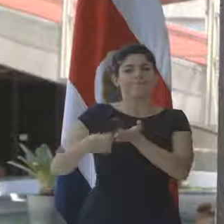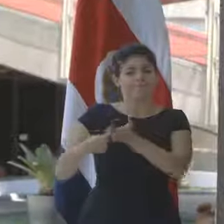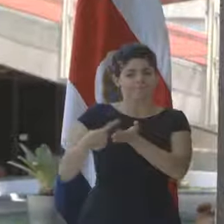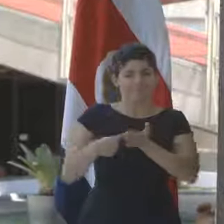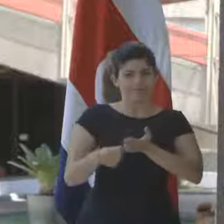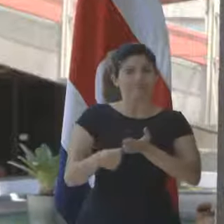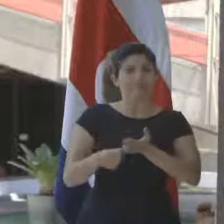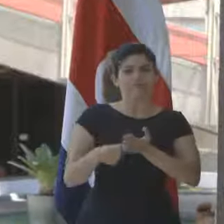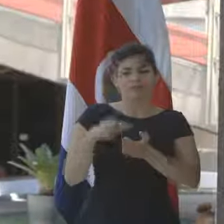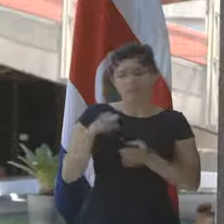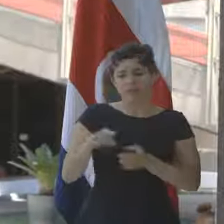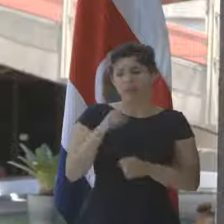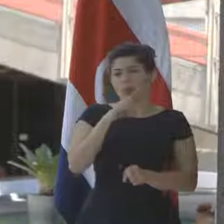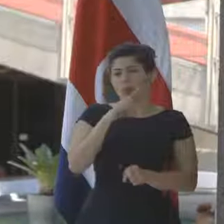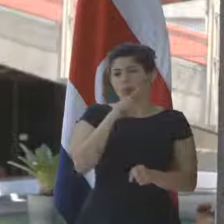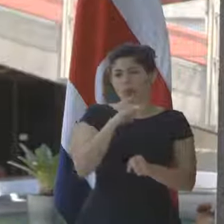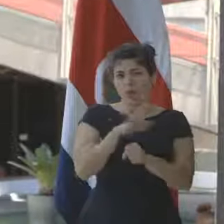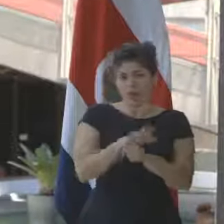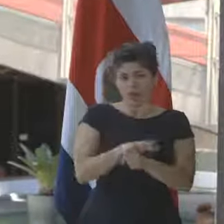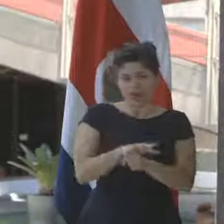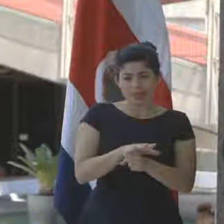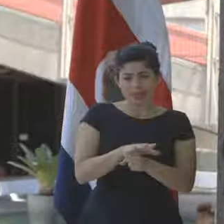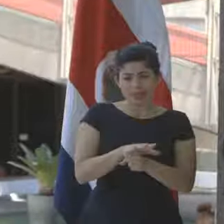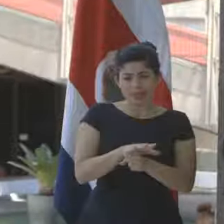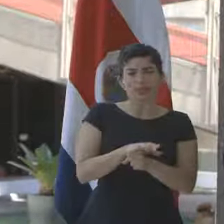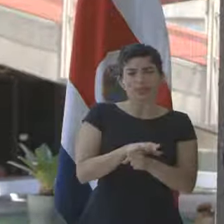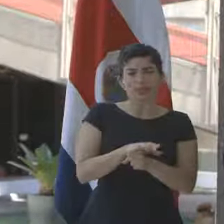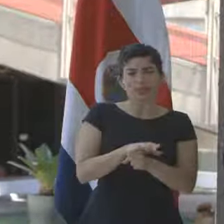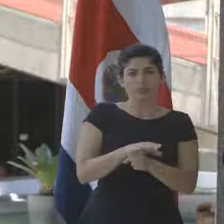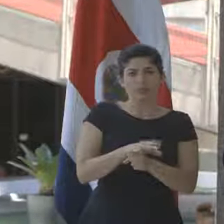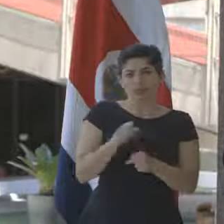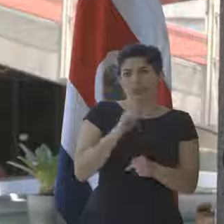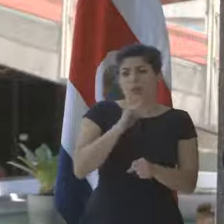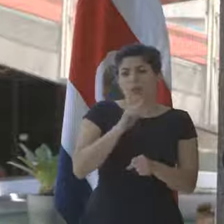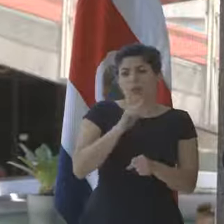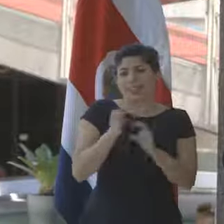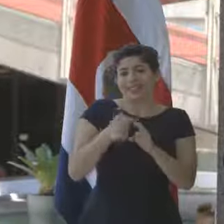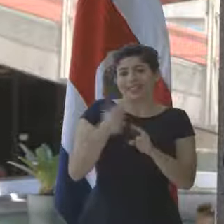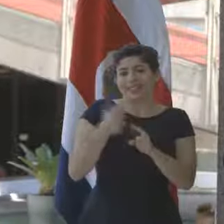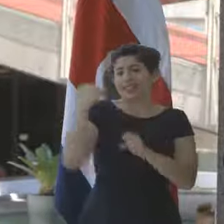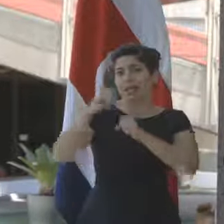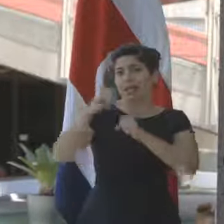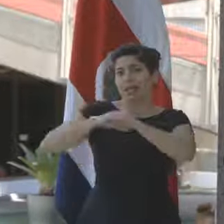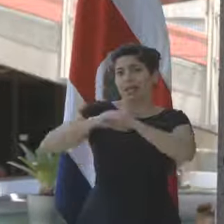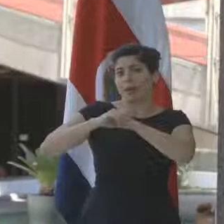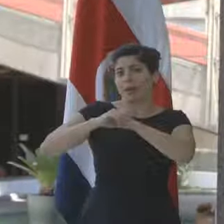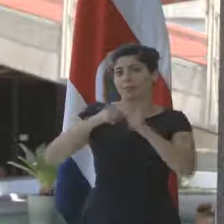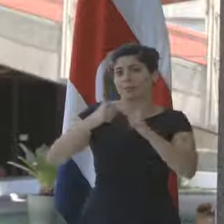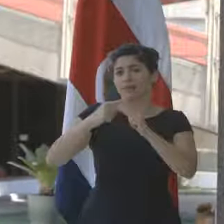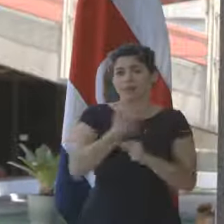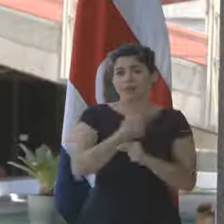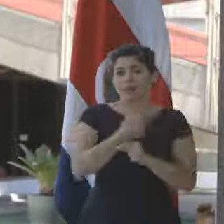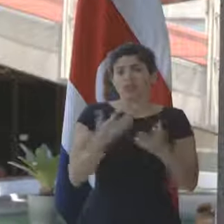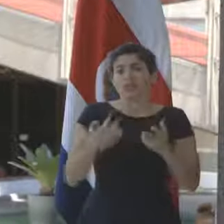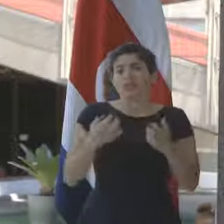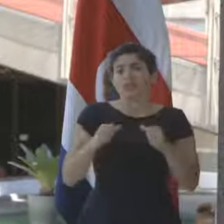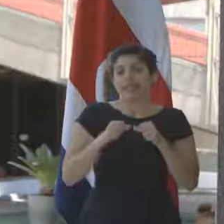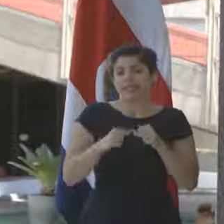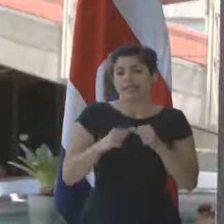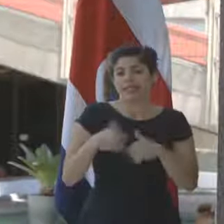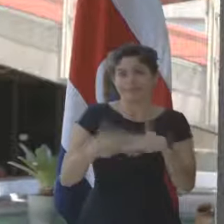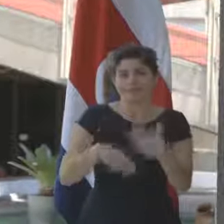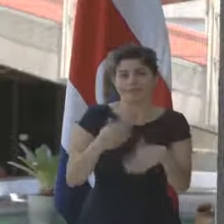antes. Es algo que ha sido un compromiso de campaña, por lo tanto, es algo que queremos llevar adelante.